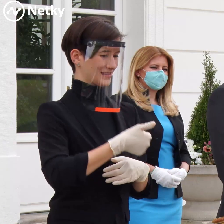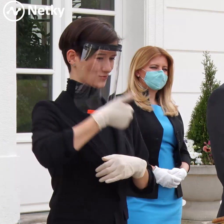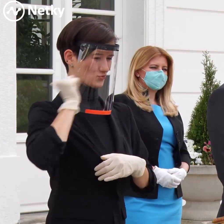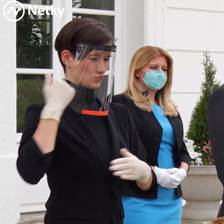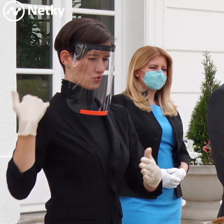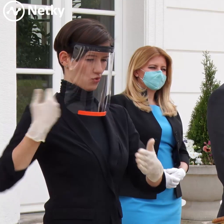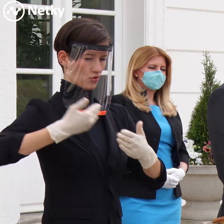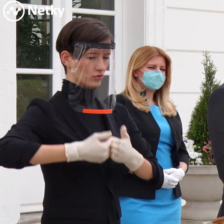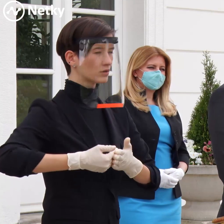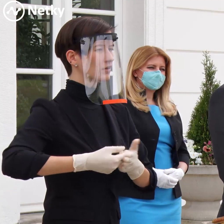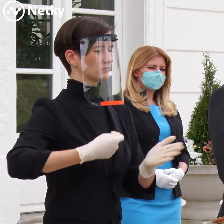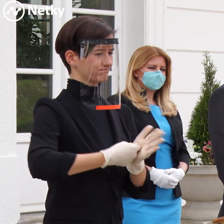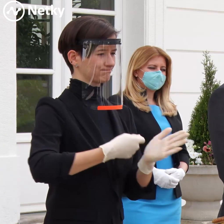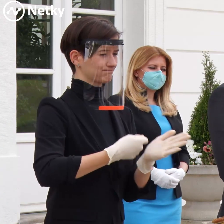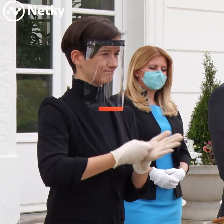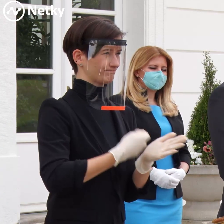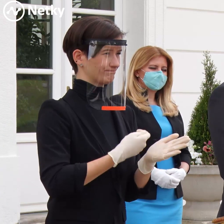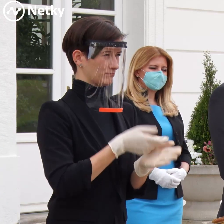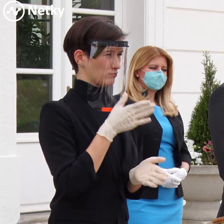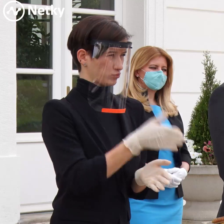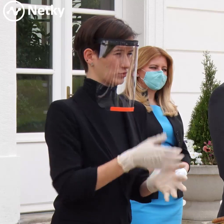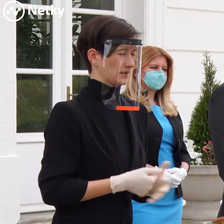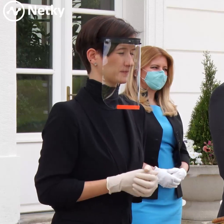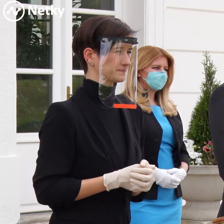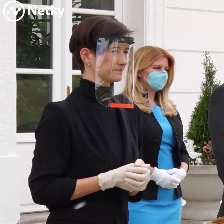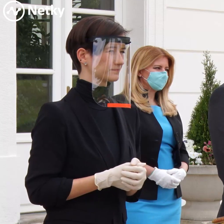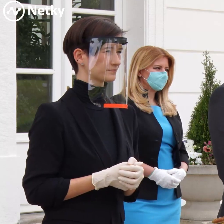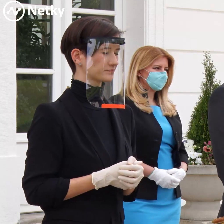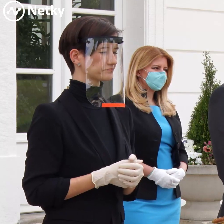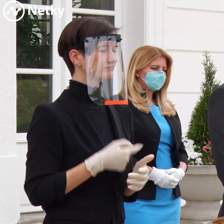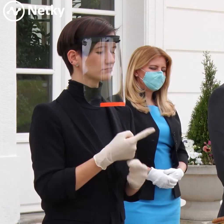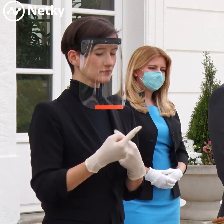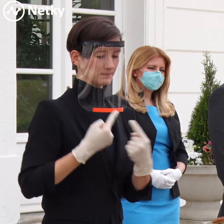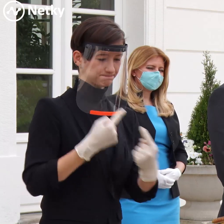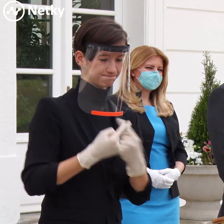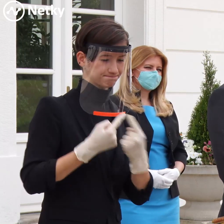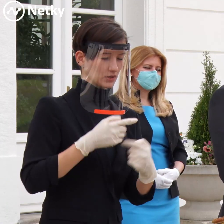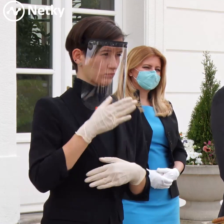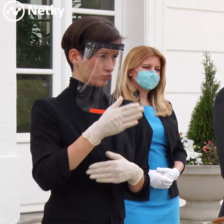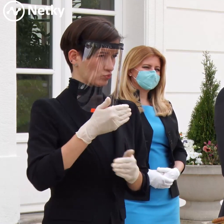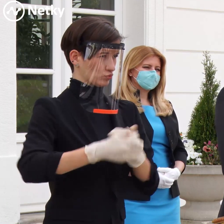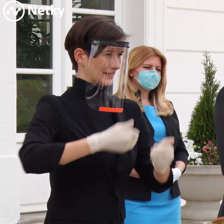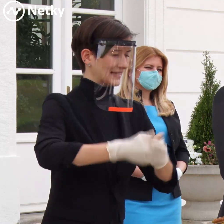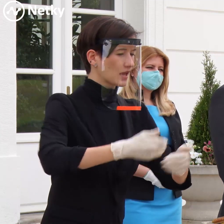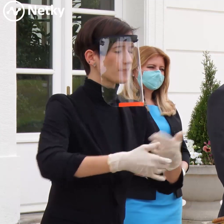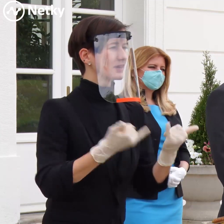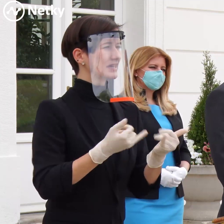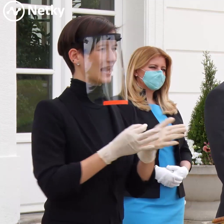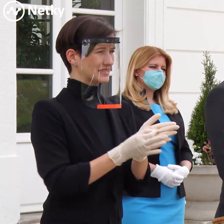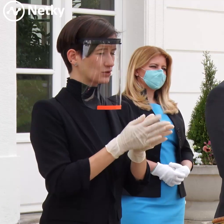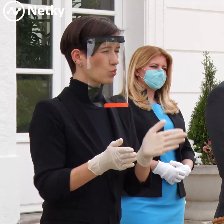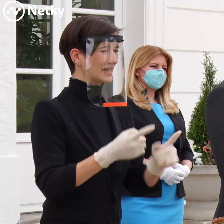akože je tu skladka štát, ktorý na nich myslí. A samozrejme, tieto rokovania budú ďalej pokračovať, tá situácia teraz ešte vôbec nie je